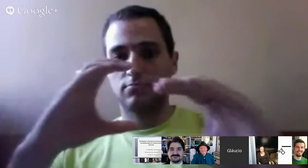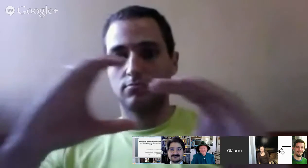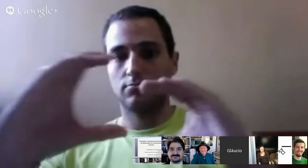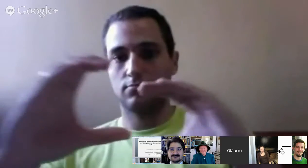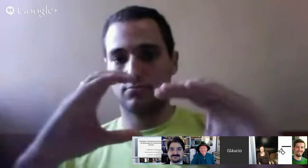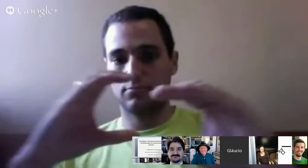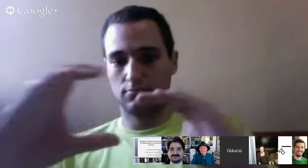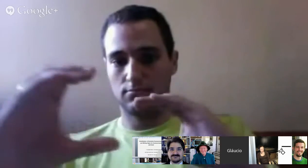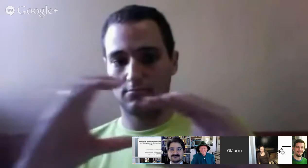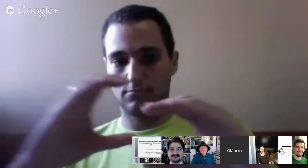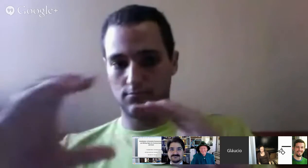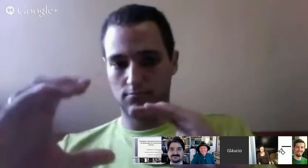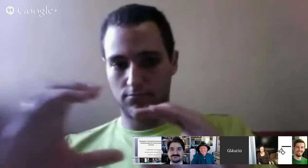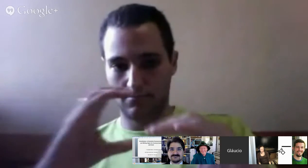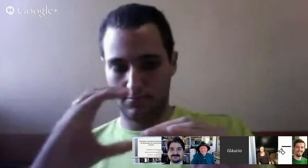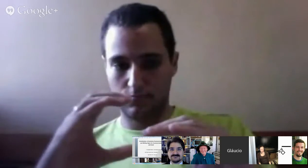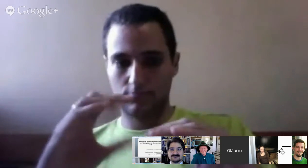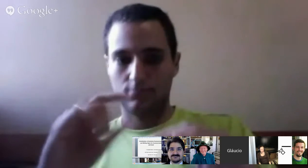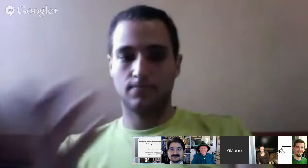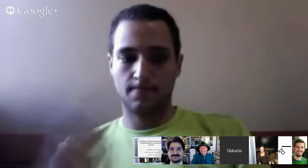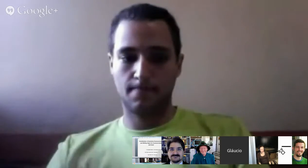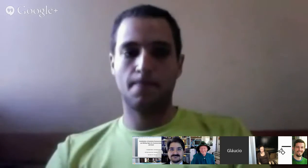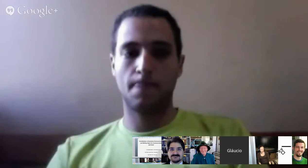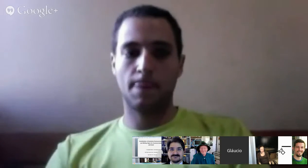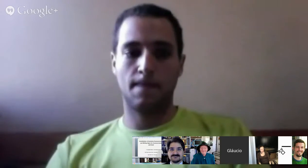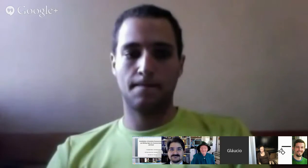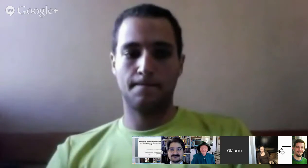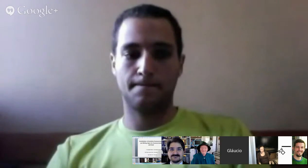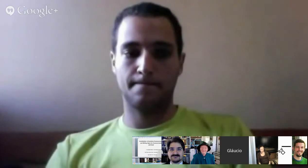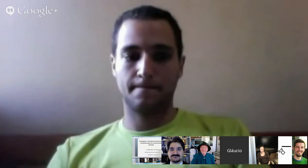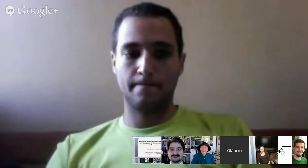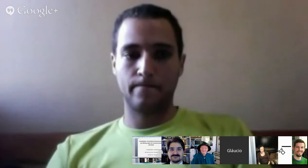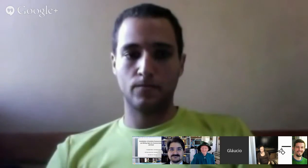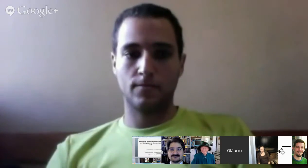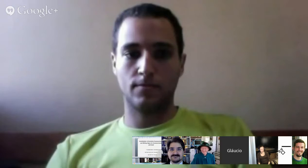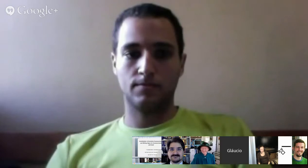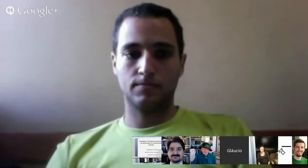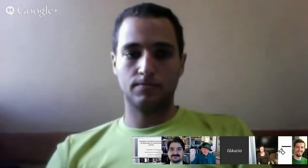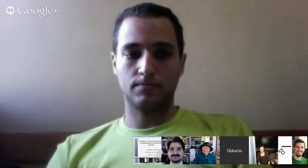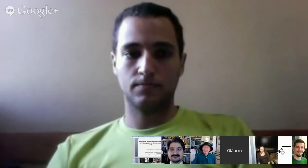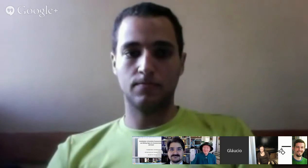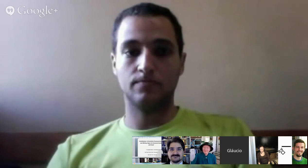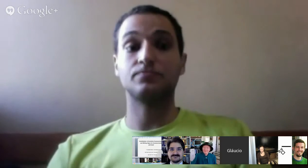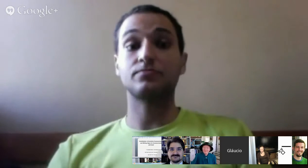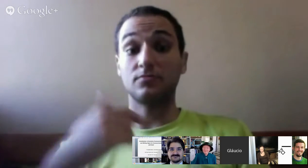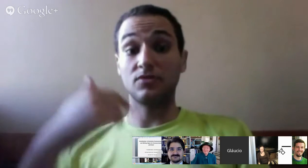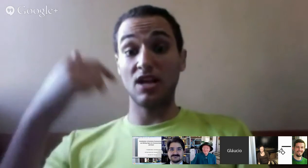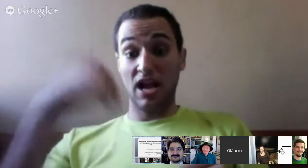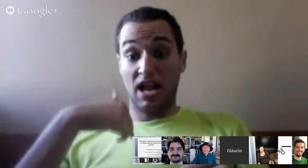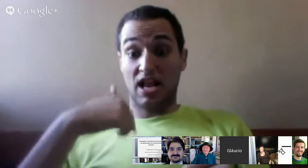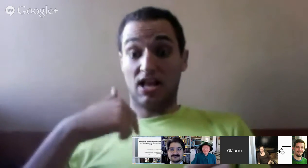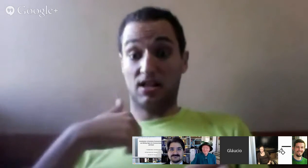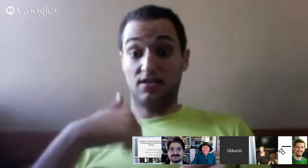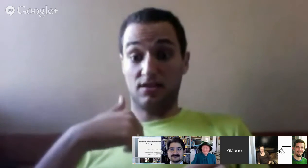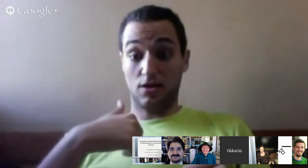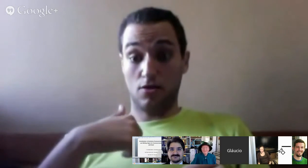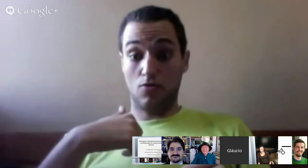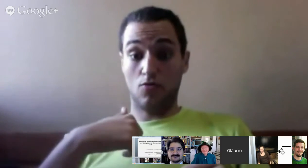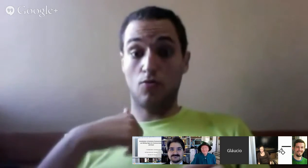a gente percebe uma questão, dificuldade de comunicação no atendimento dessa criança por parte dos